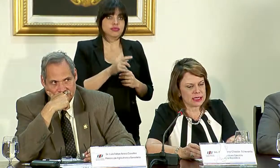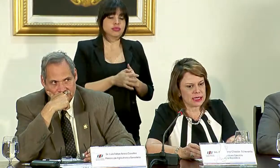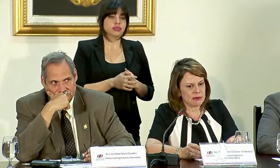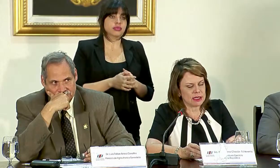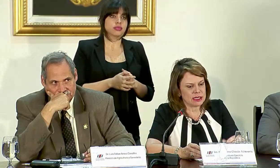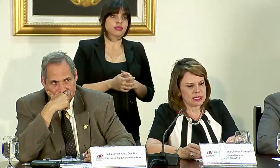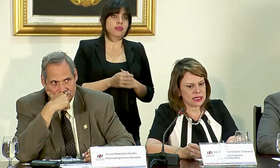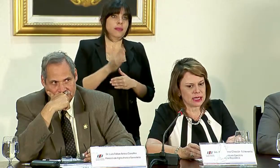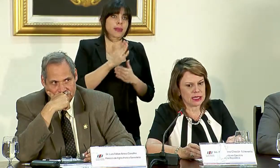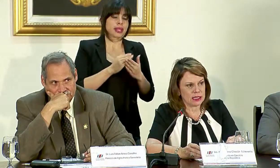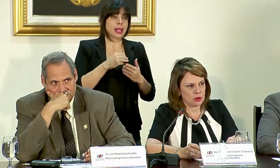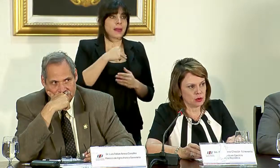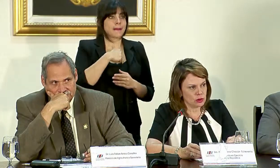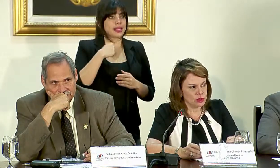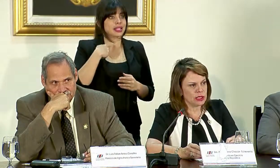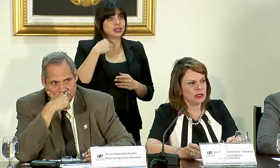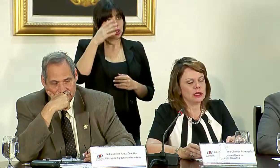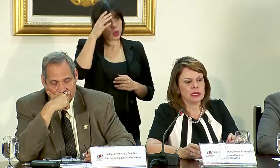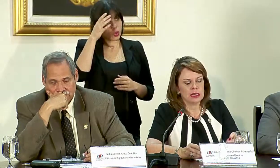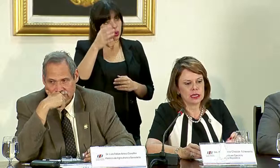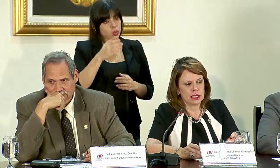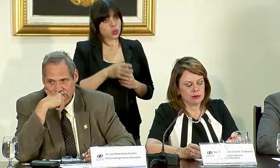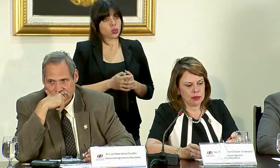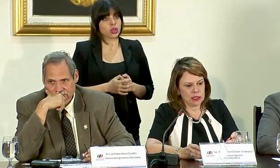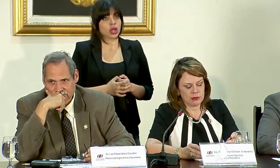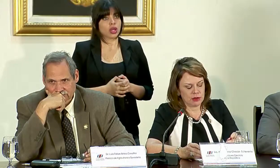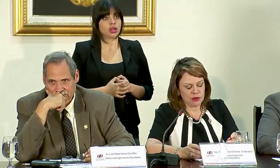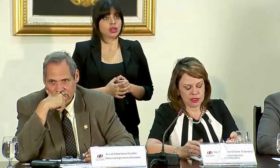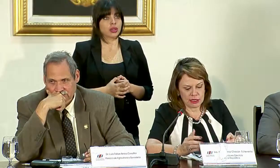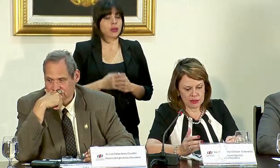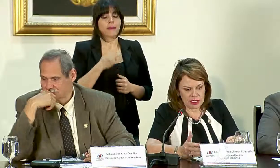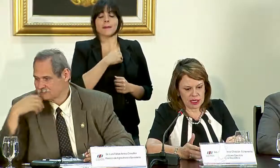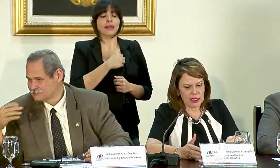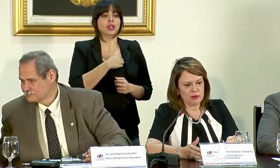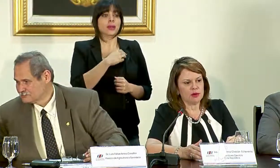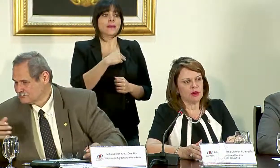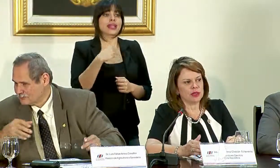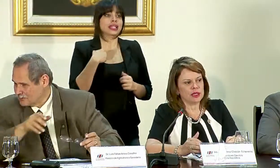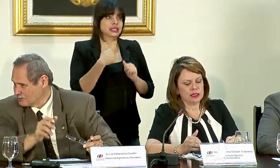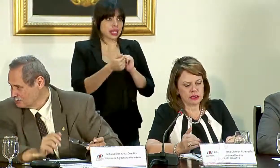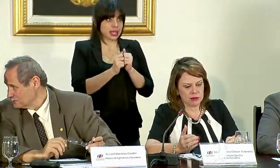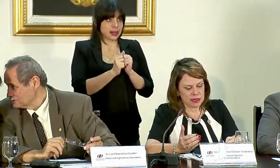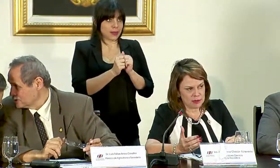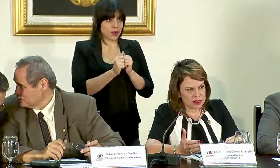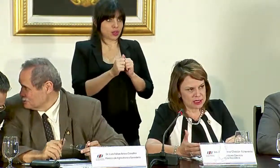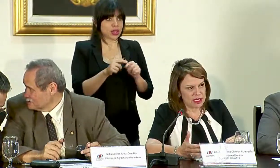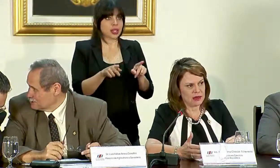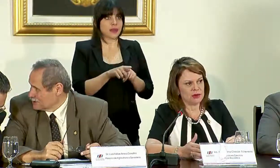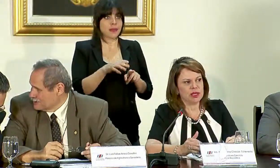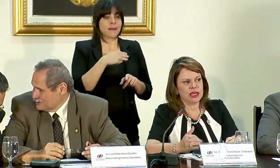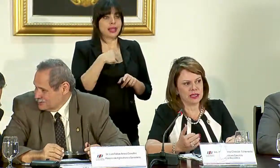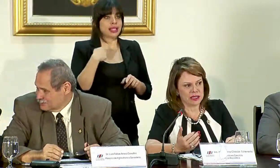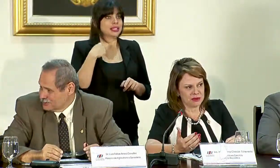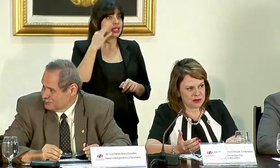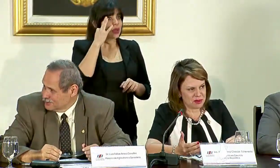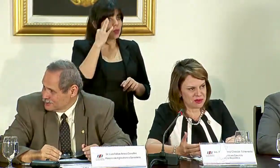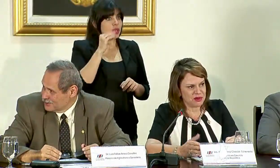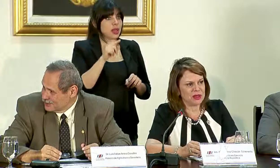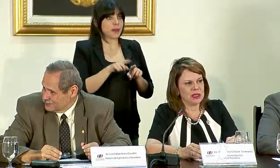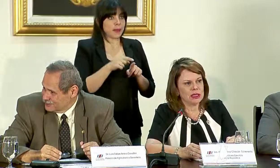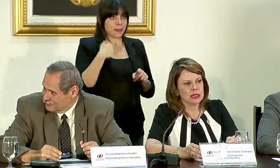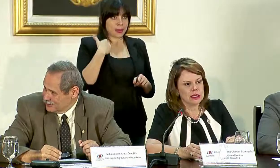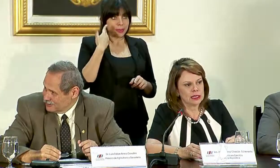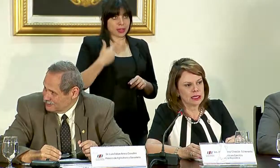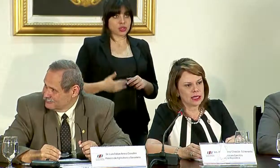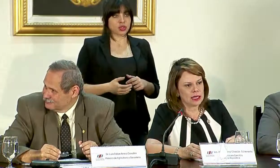instancias de la ministra de Cultura, perdón, de la ministra del Deporte, también la ministra de la Mujer, y también mi